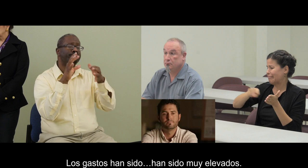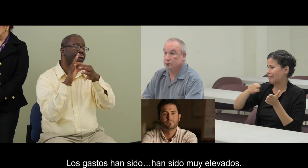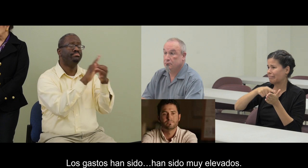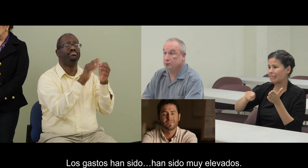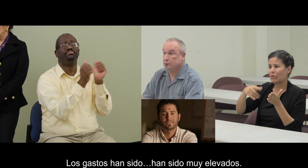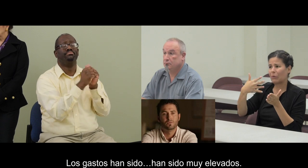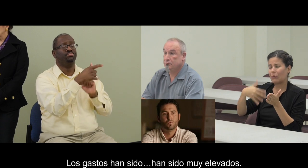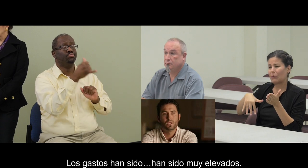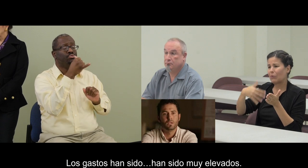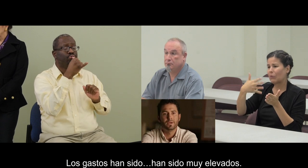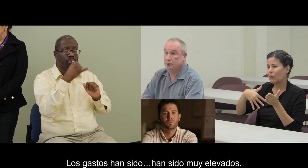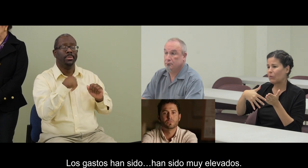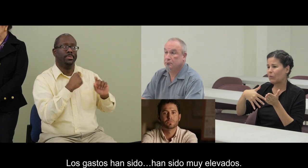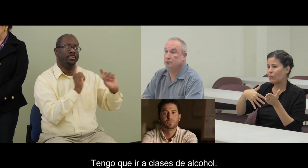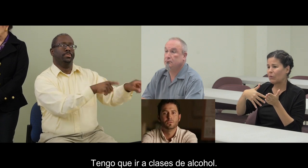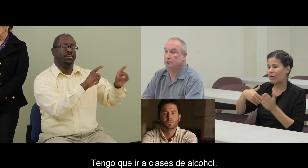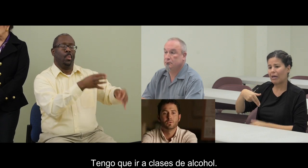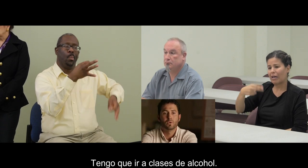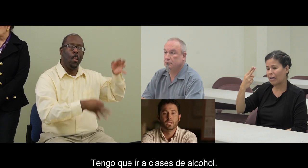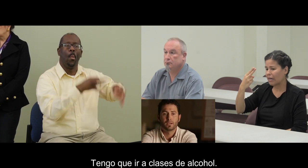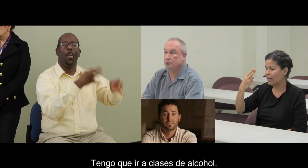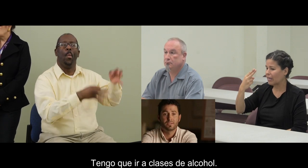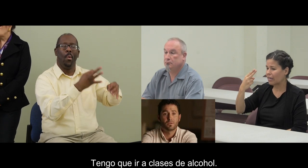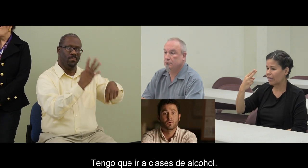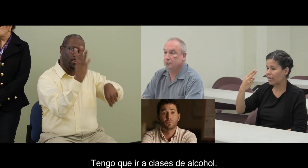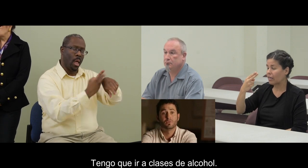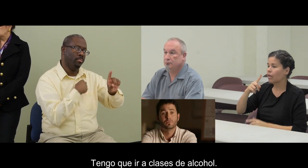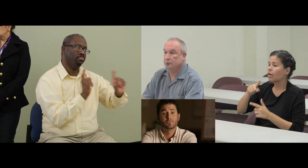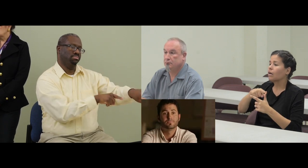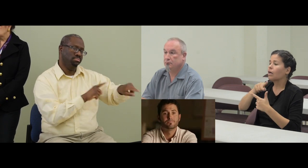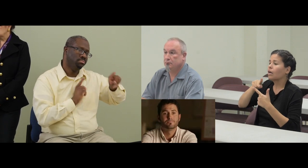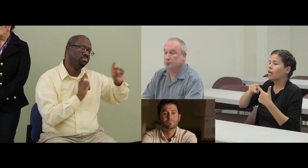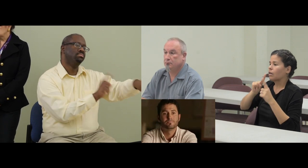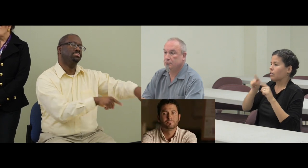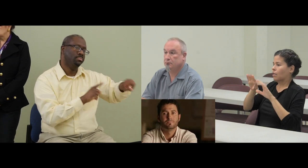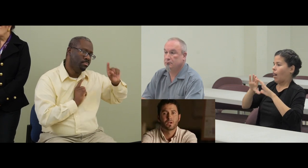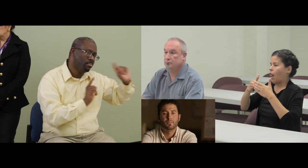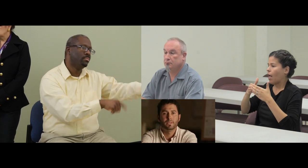muy elevados. Tengo que ir a clases de alcohol.